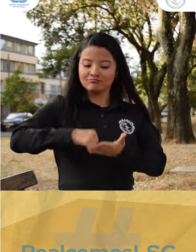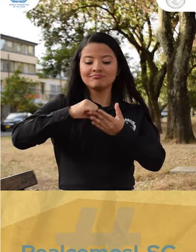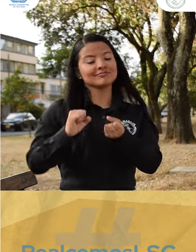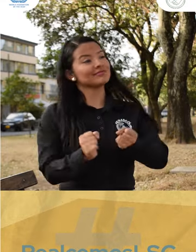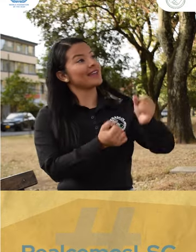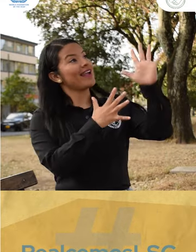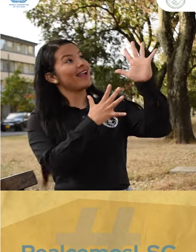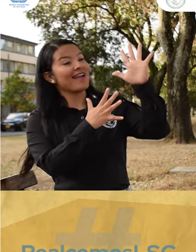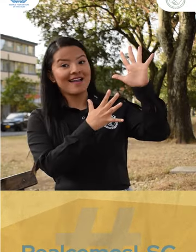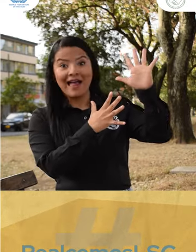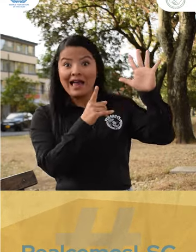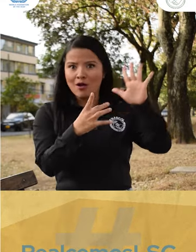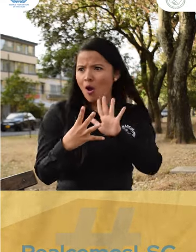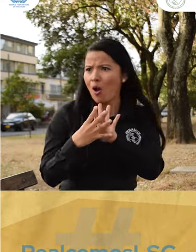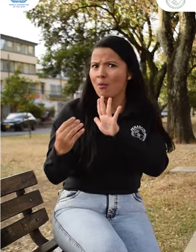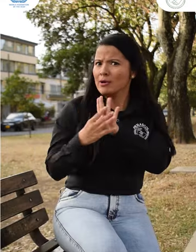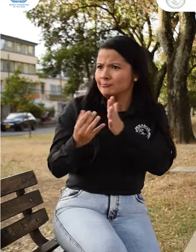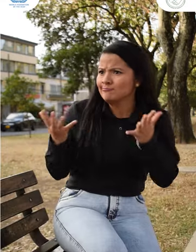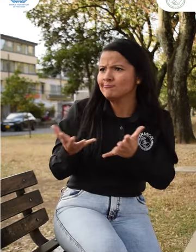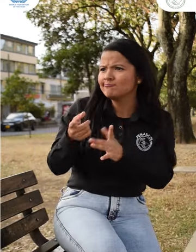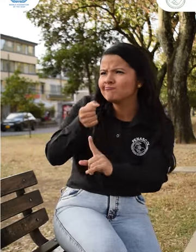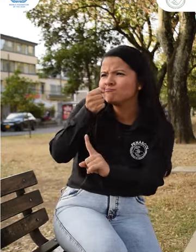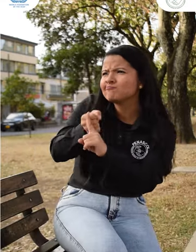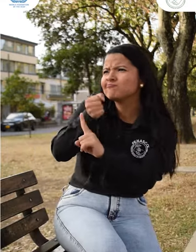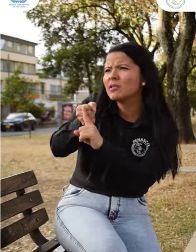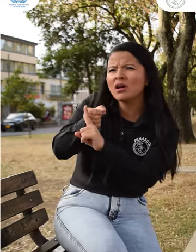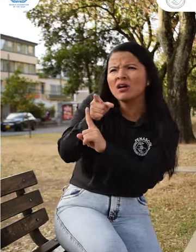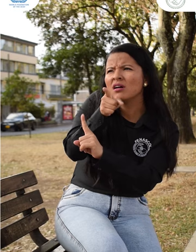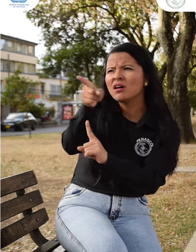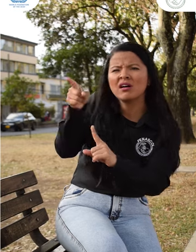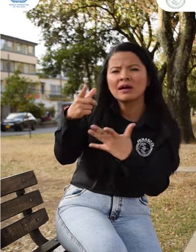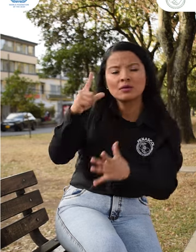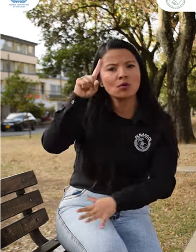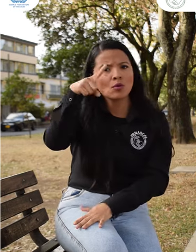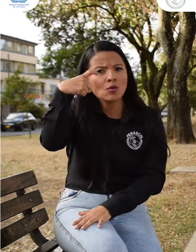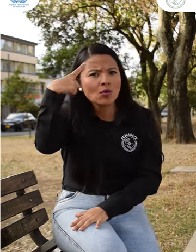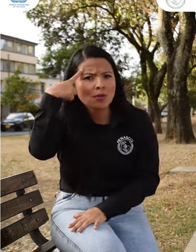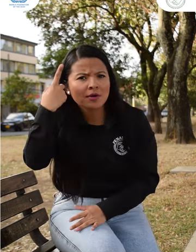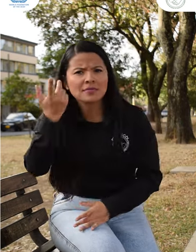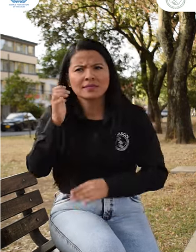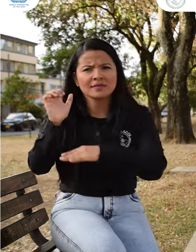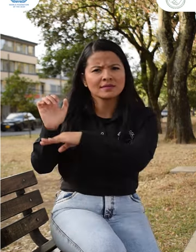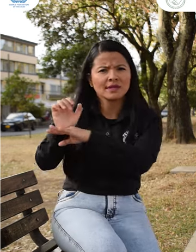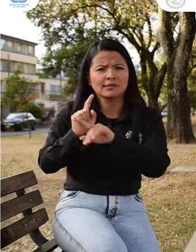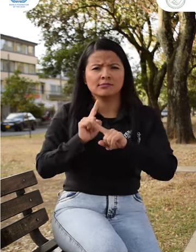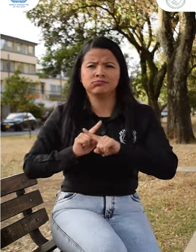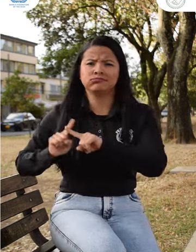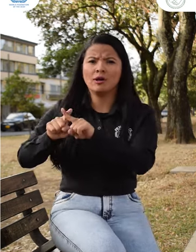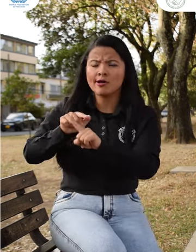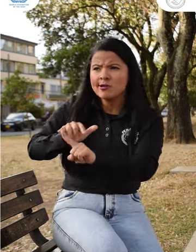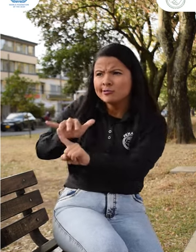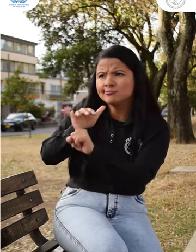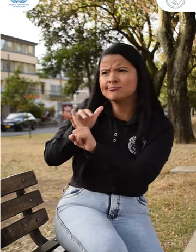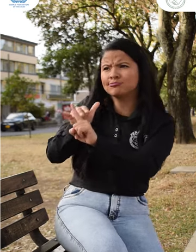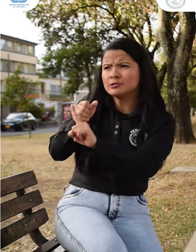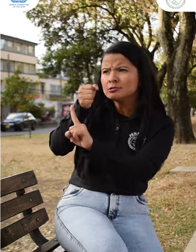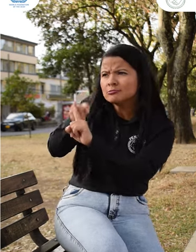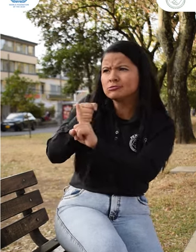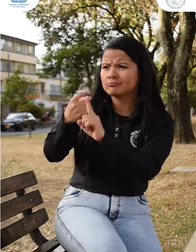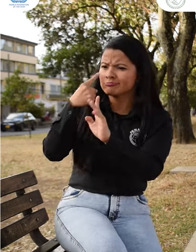lenguas de señas. Se busca que las asociaciones lo repliquen y, a su vez, hagan incidencia en